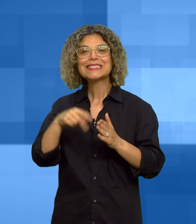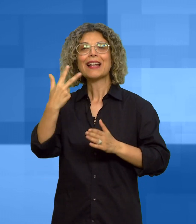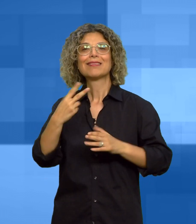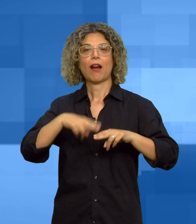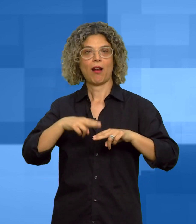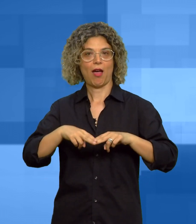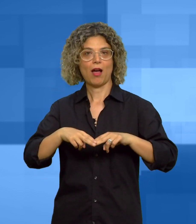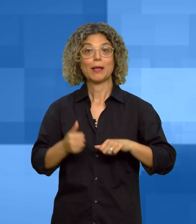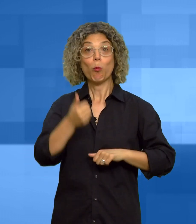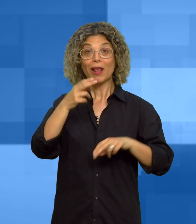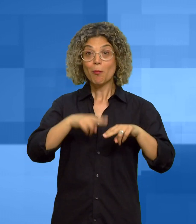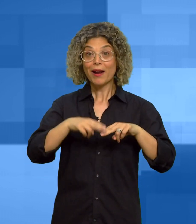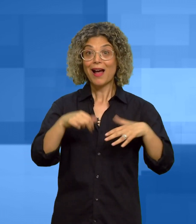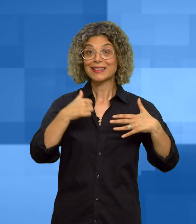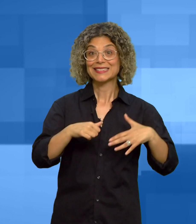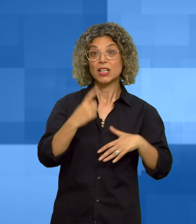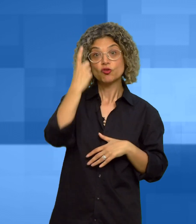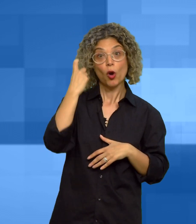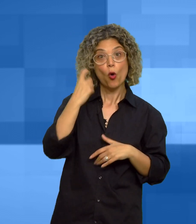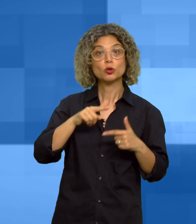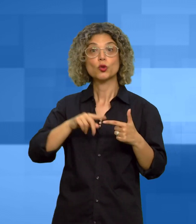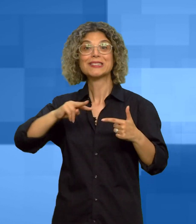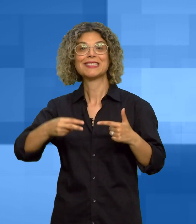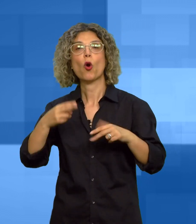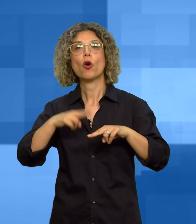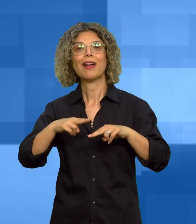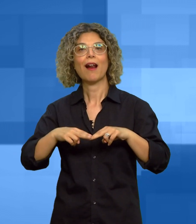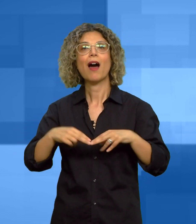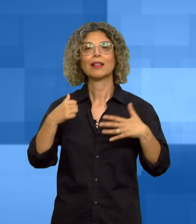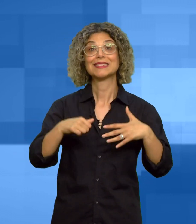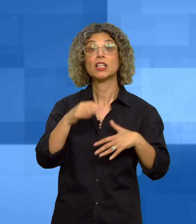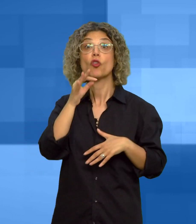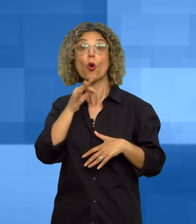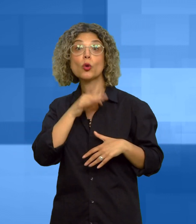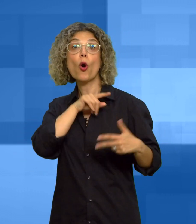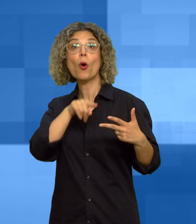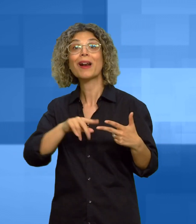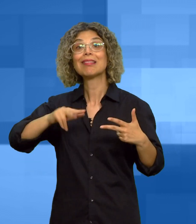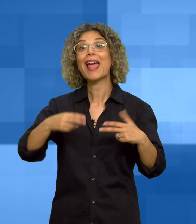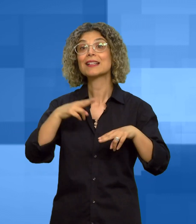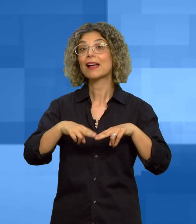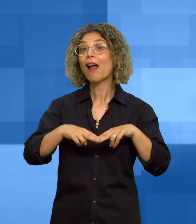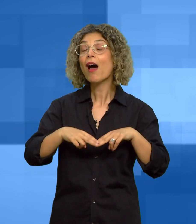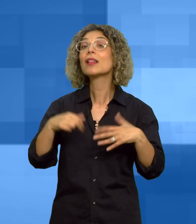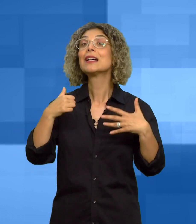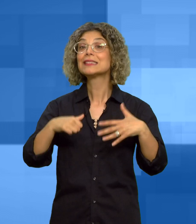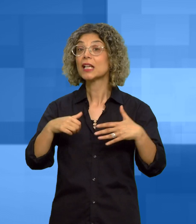rate prima rata 16 agosto seconda rata 16 ottobre terza rata 16